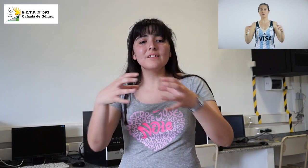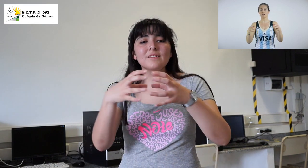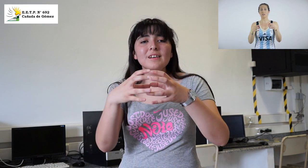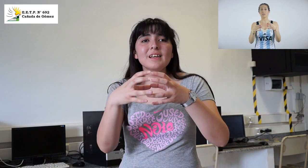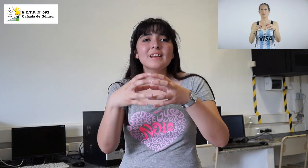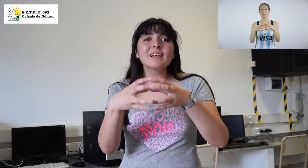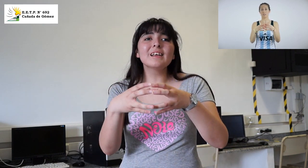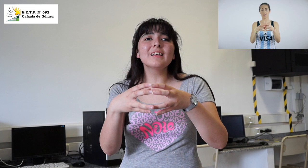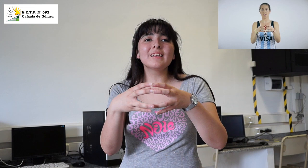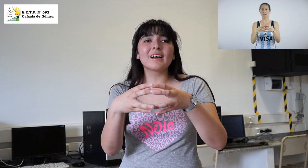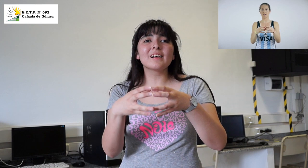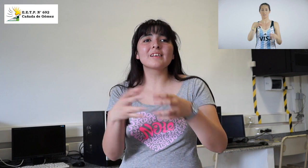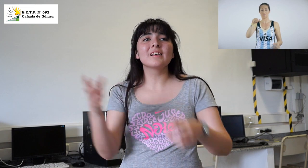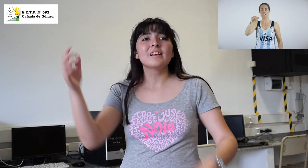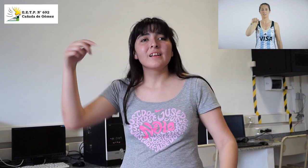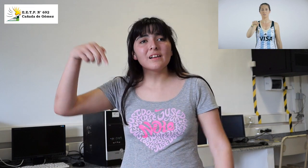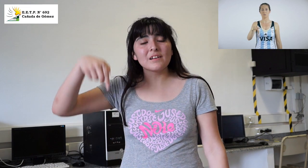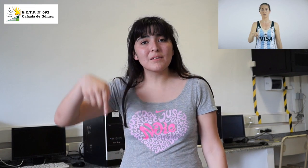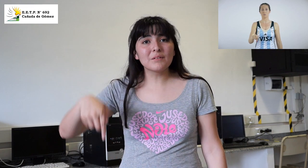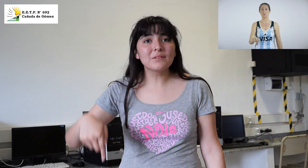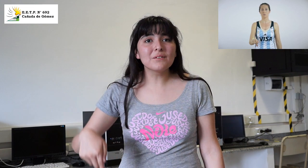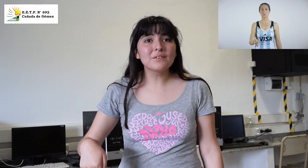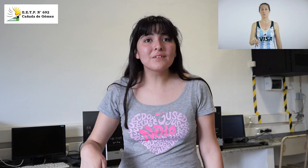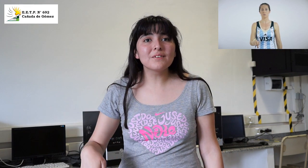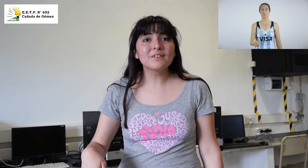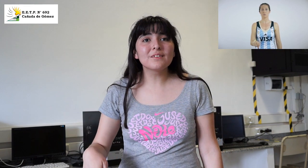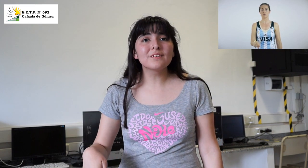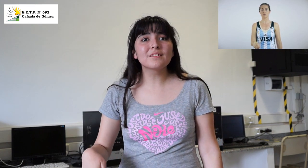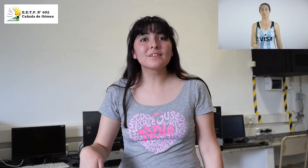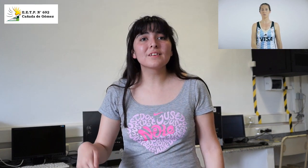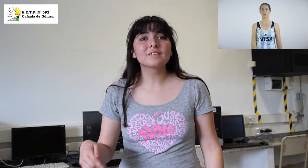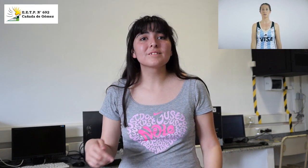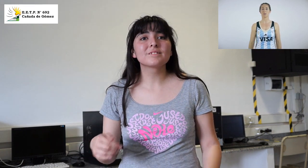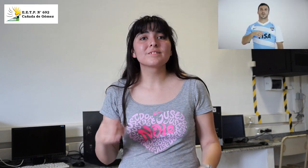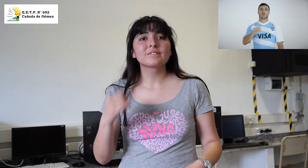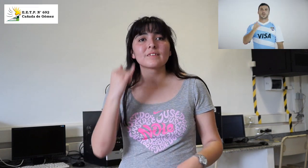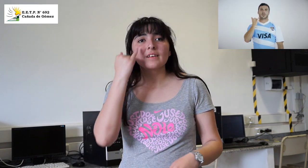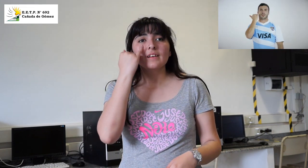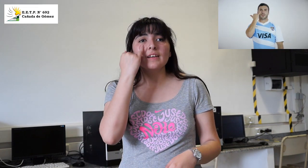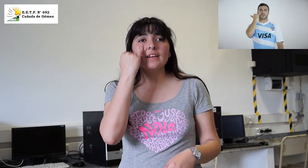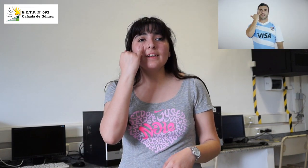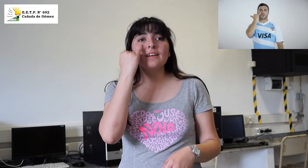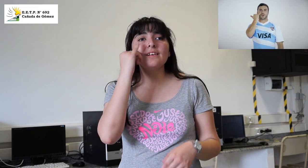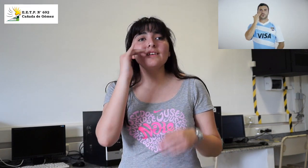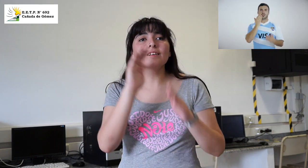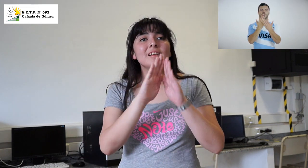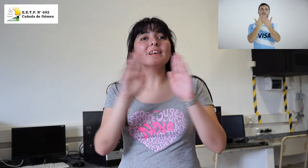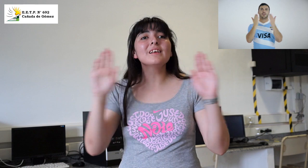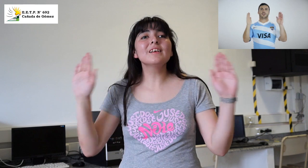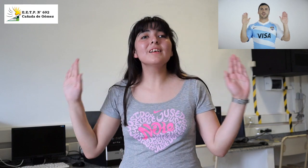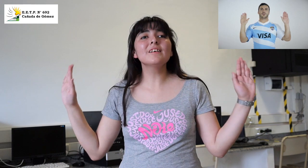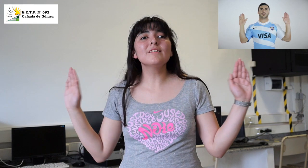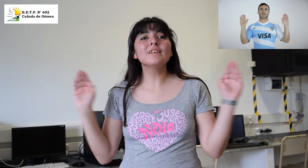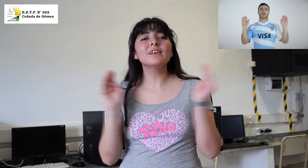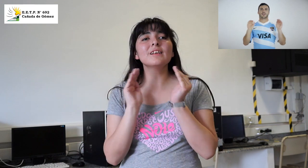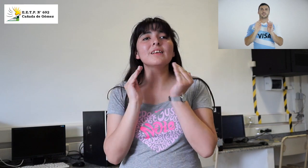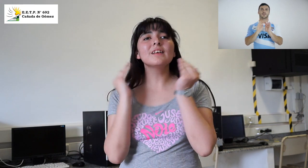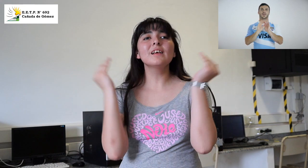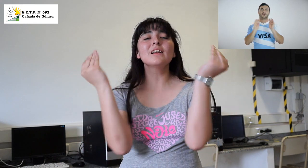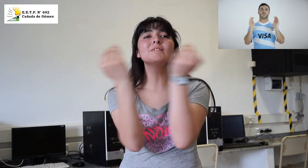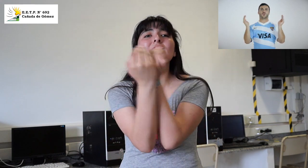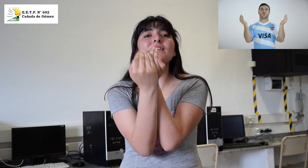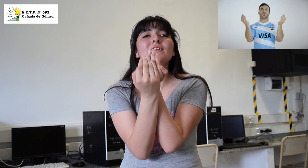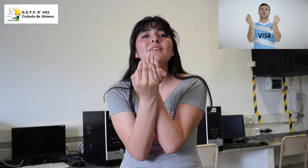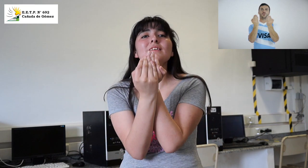unidas del sur. Y los libres